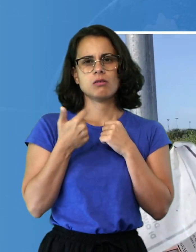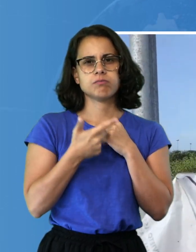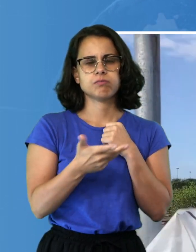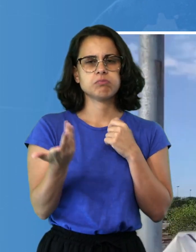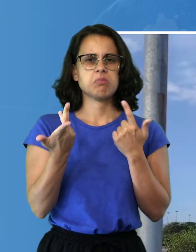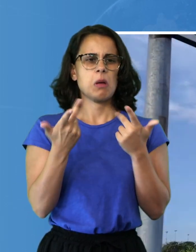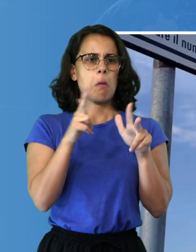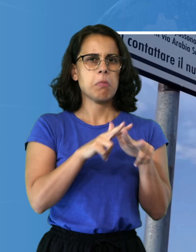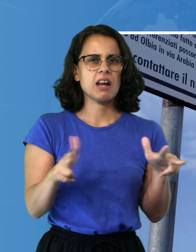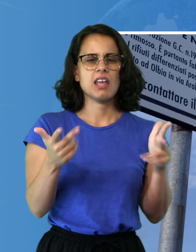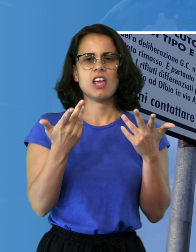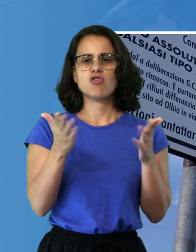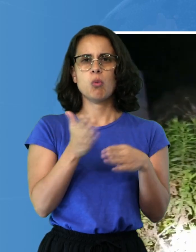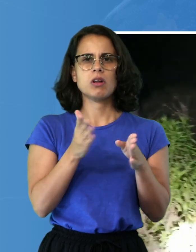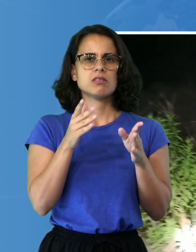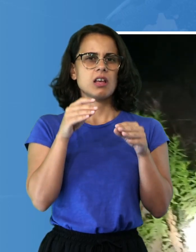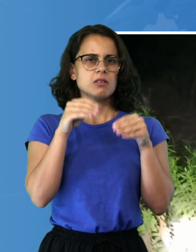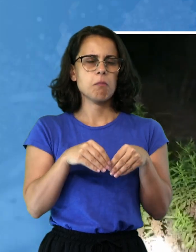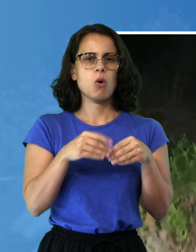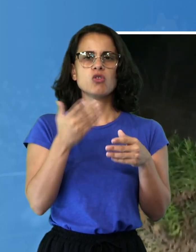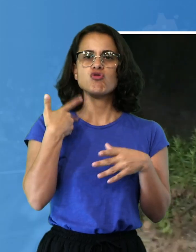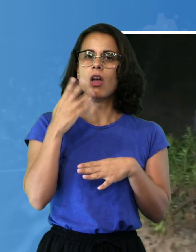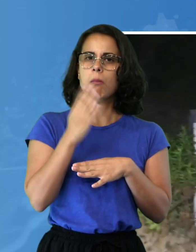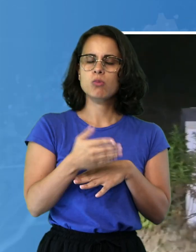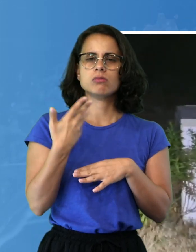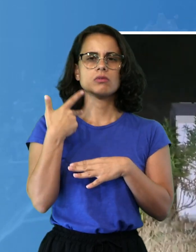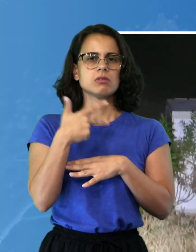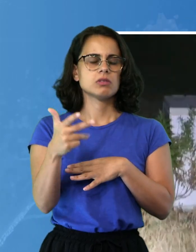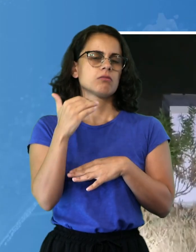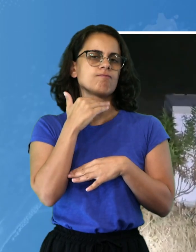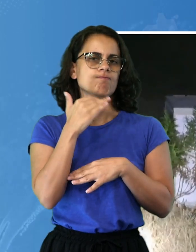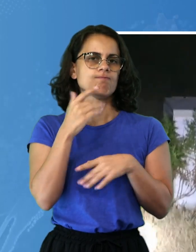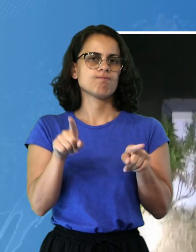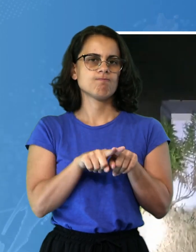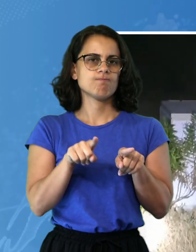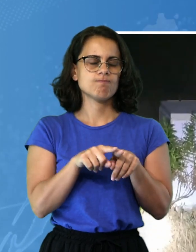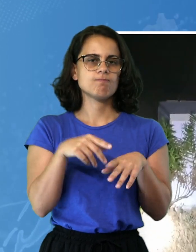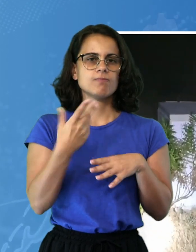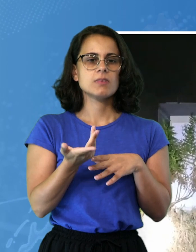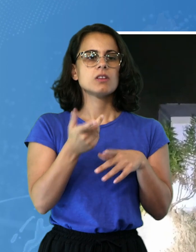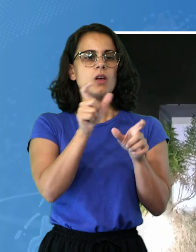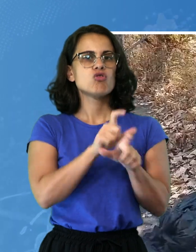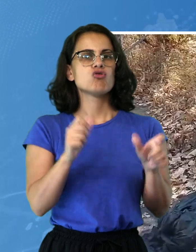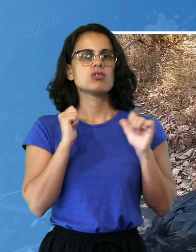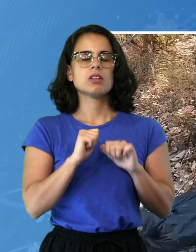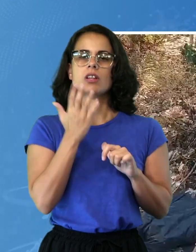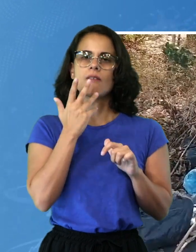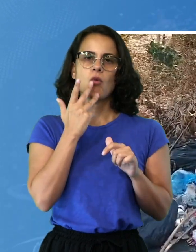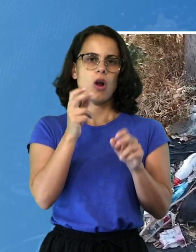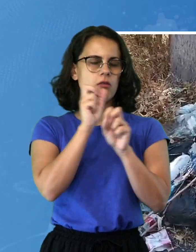provvedimenti amministrativi, sanzioni e telecamere. Ed ecco allora che ci provano gli stessi olbiesi a diffondere le immagini che non gratificano la